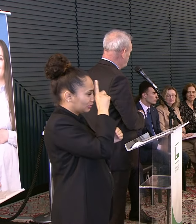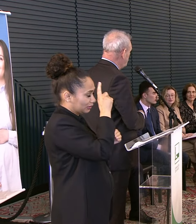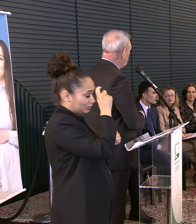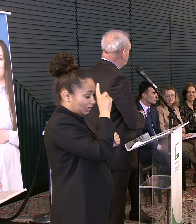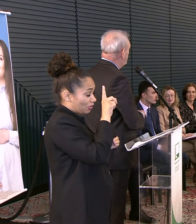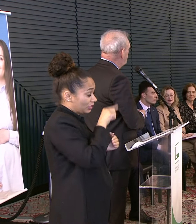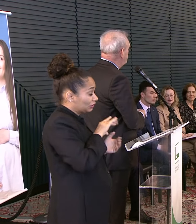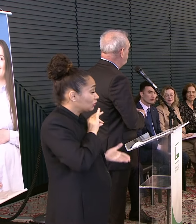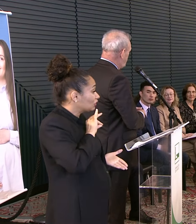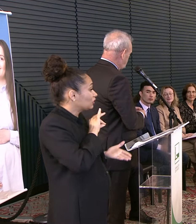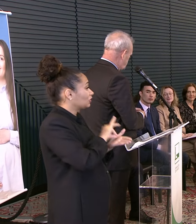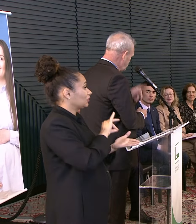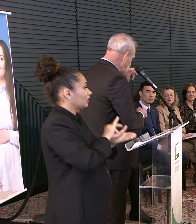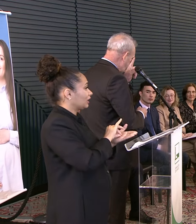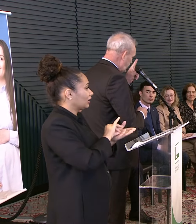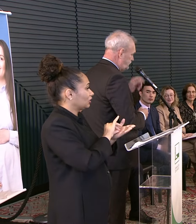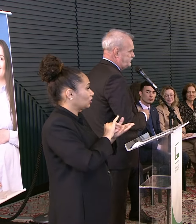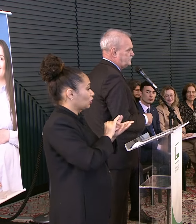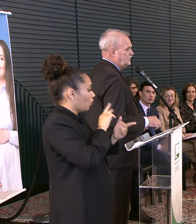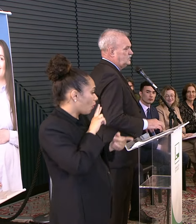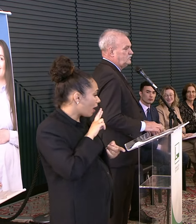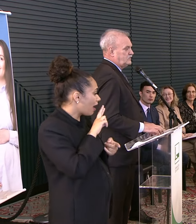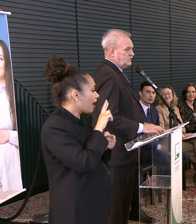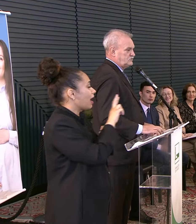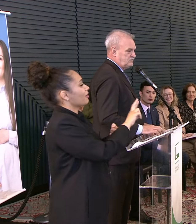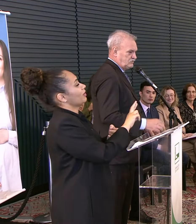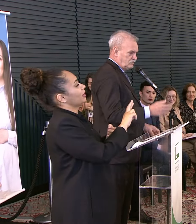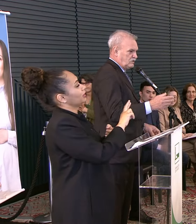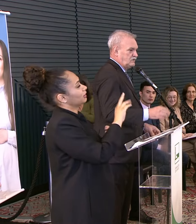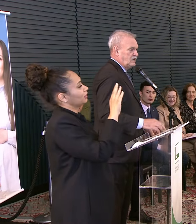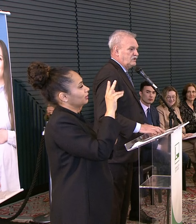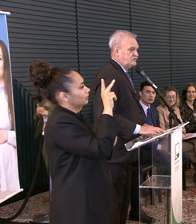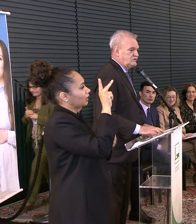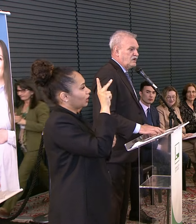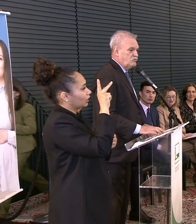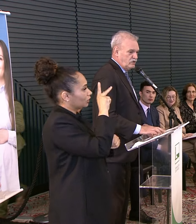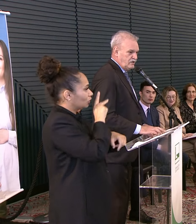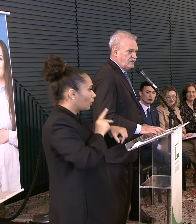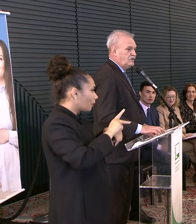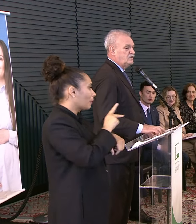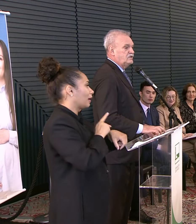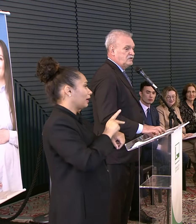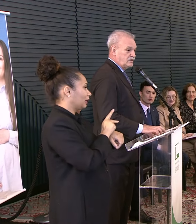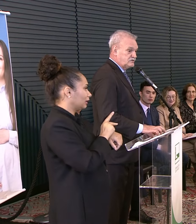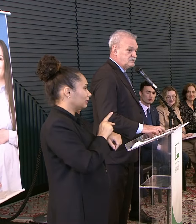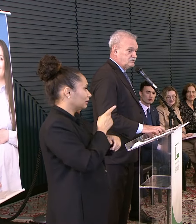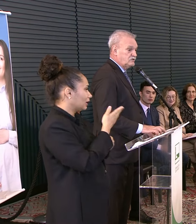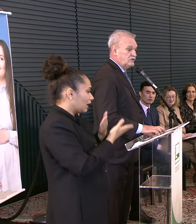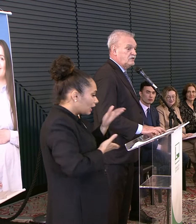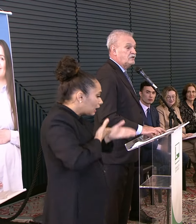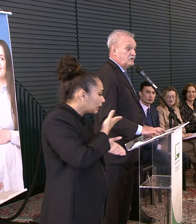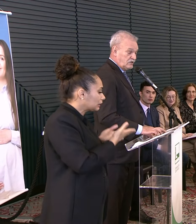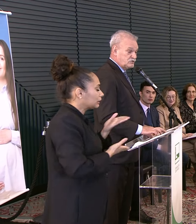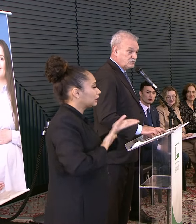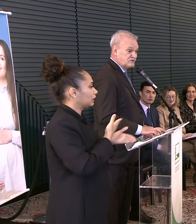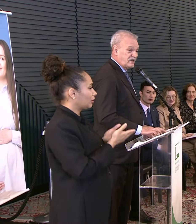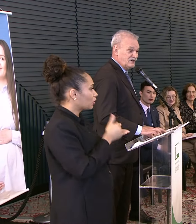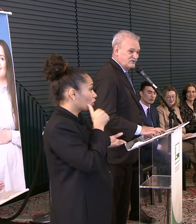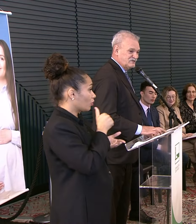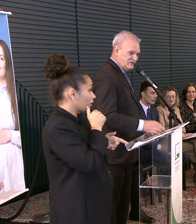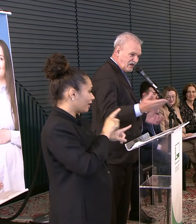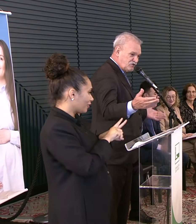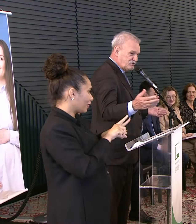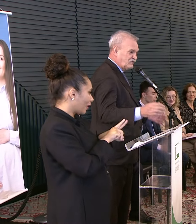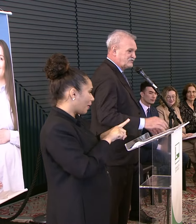de fato Uma referência No país No atendimento De qualidade A mulher E as suas